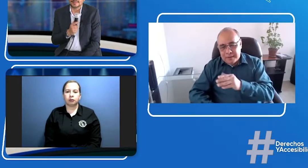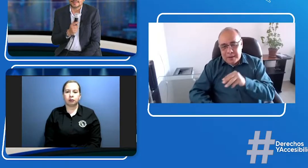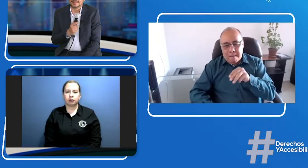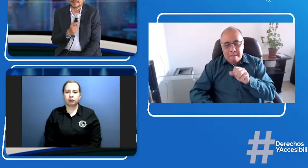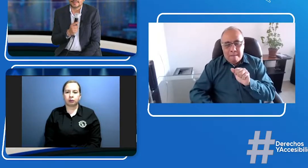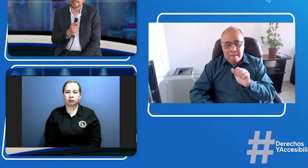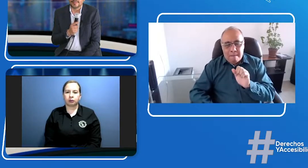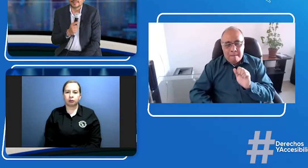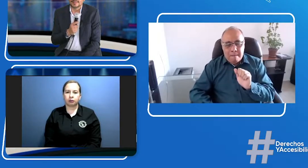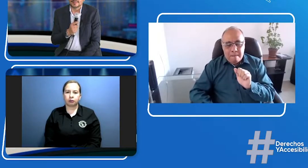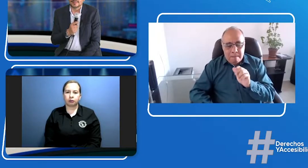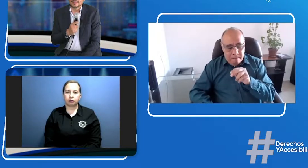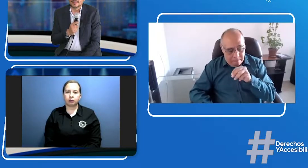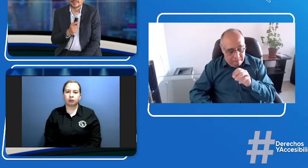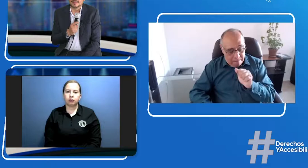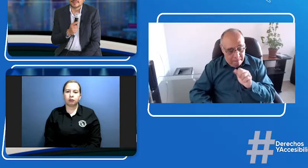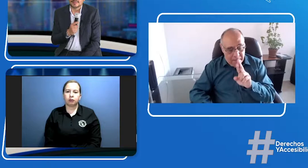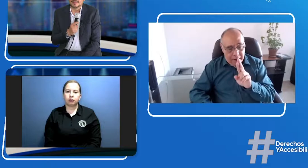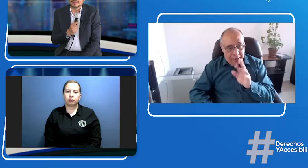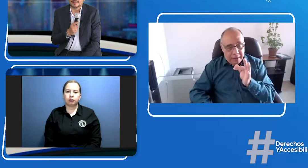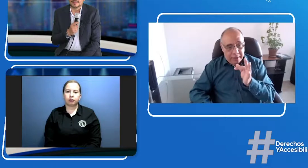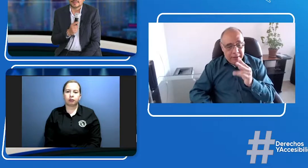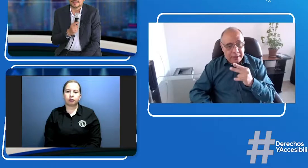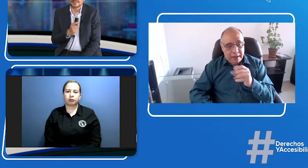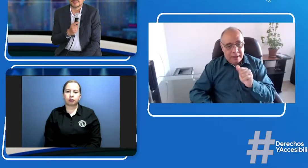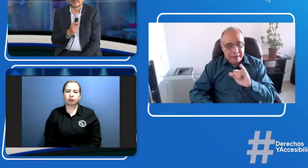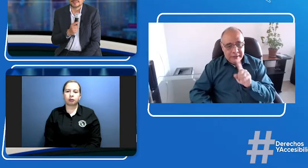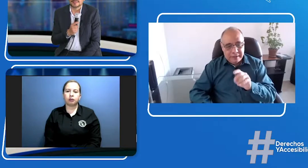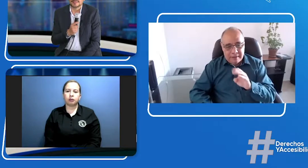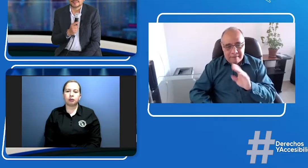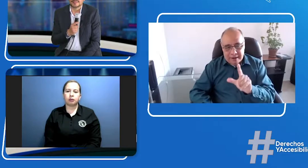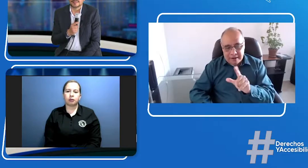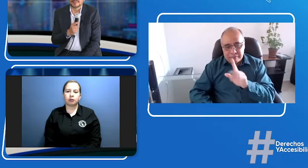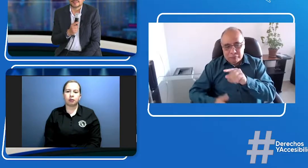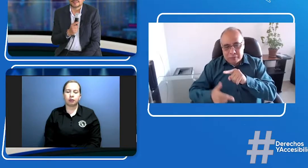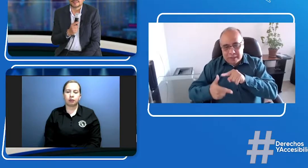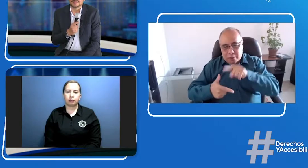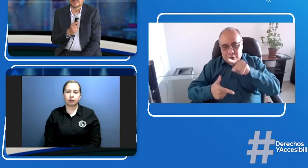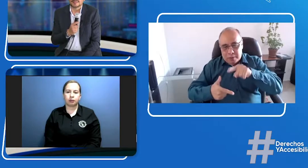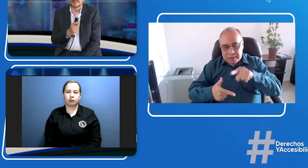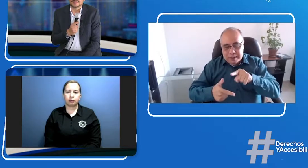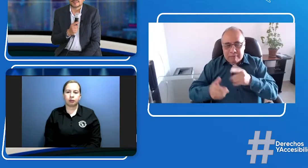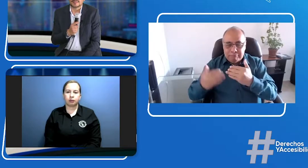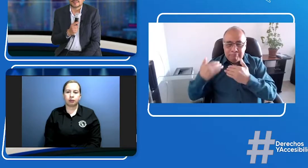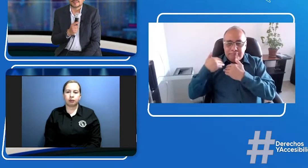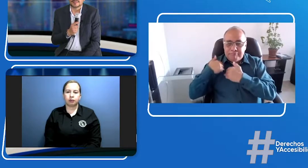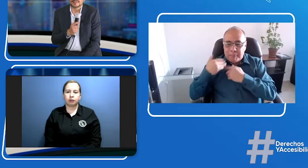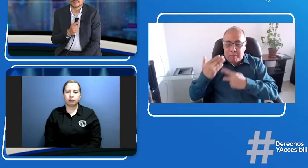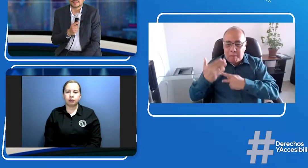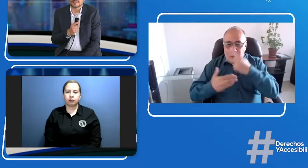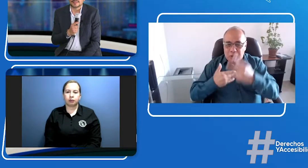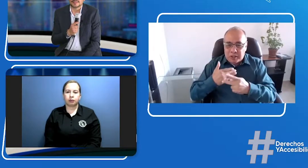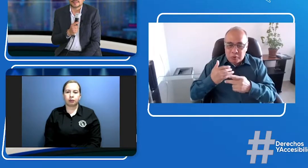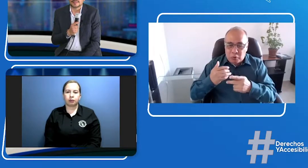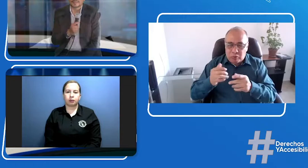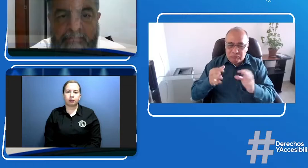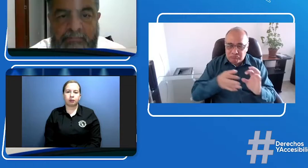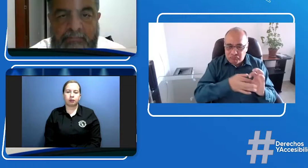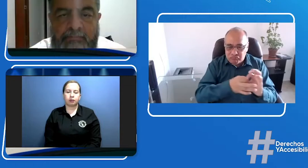García y también a la señora Marta Isabel Gutiérrez. Como les decía, ellos son